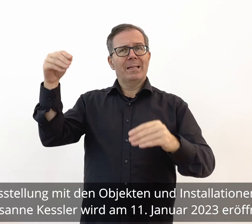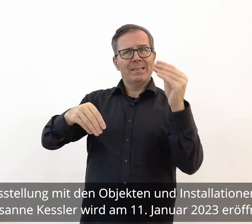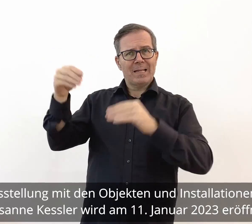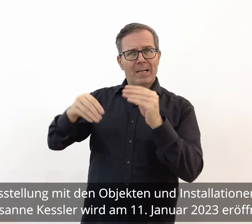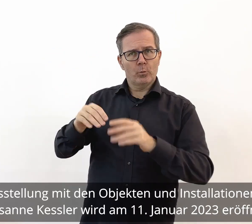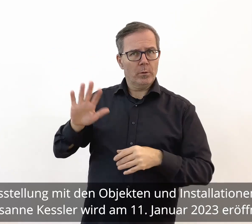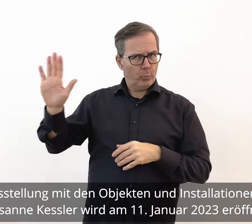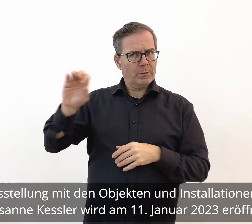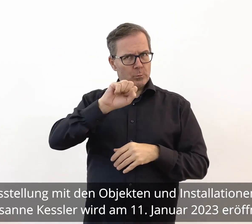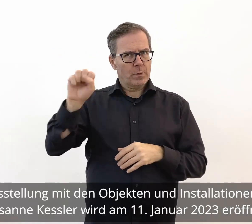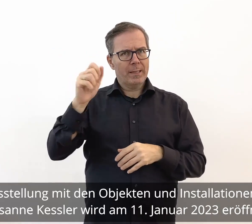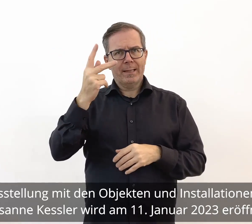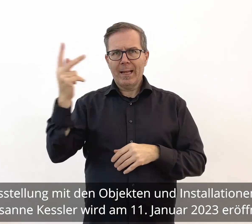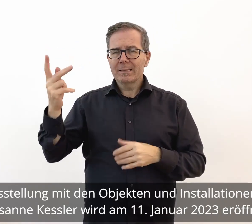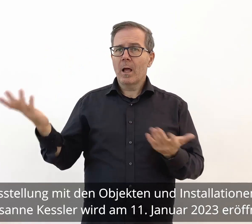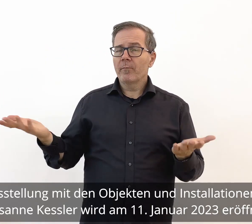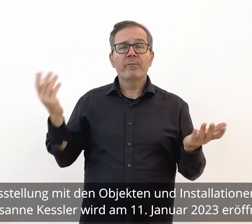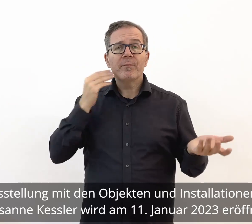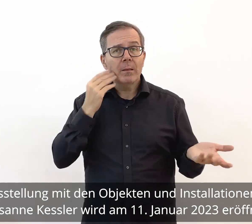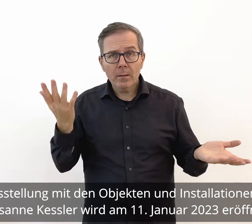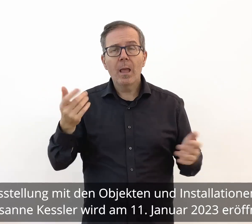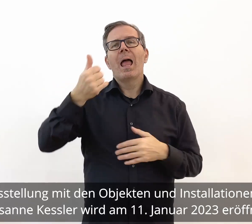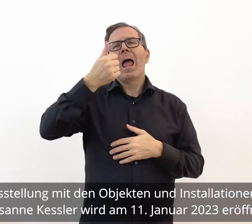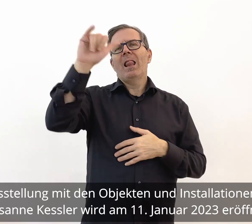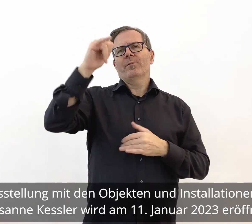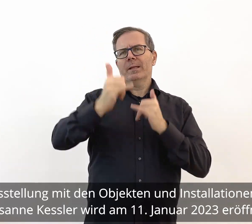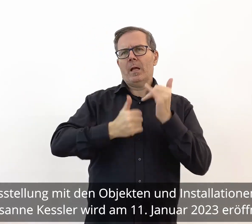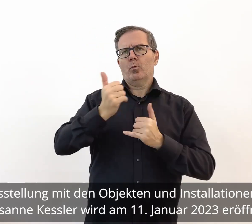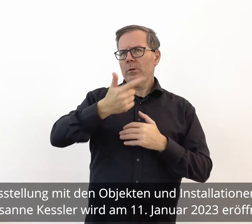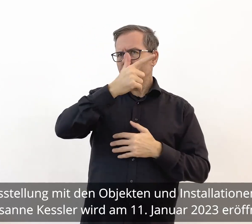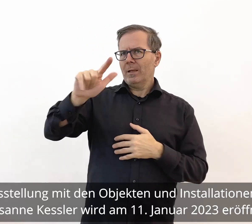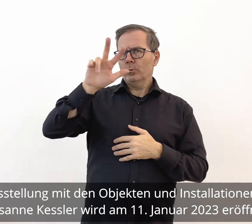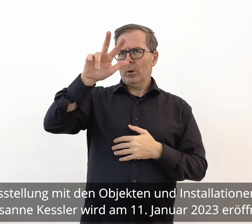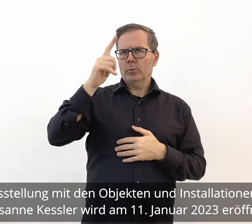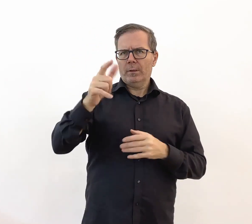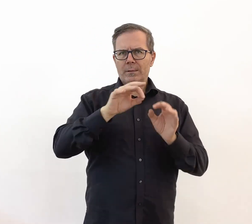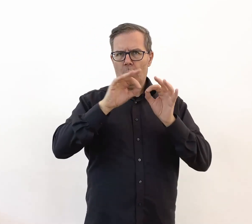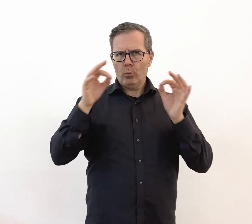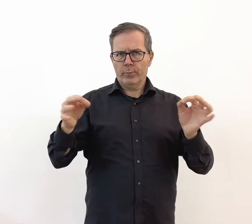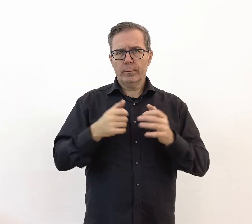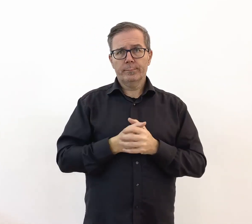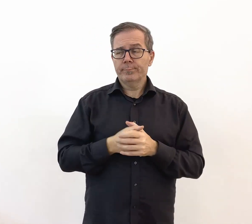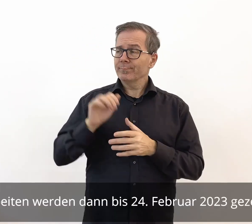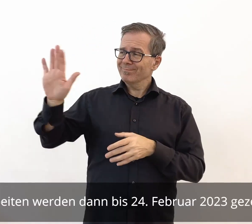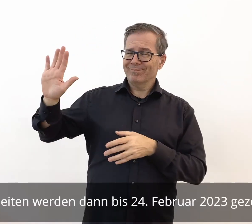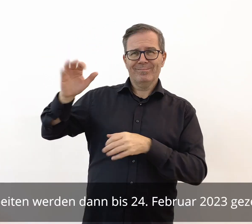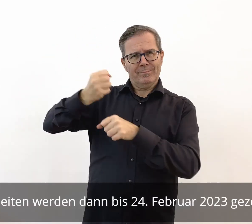Kessler wird am 11. Januar 2023 eröffnet. Ihre